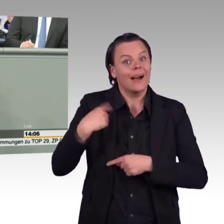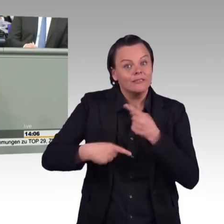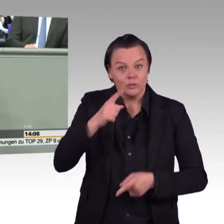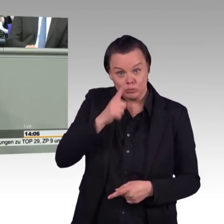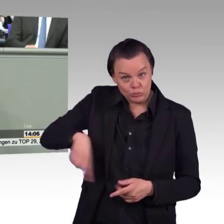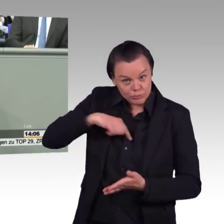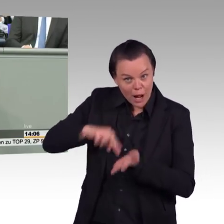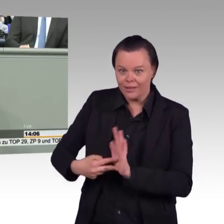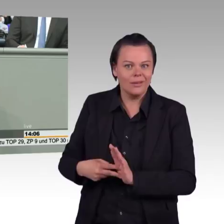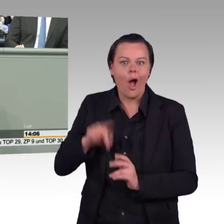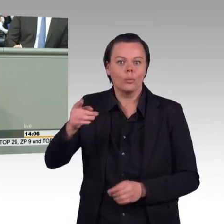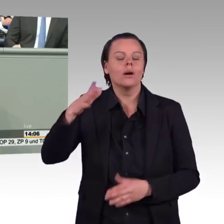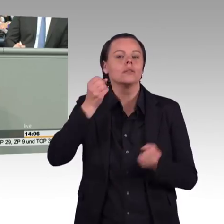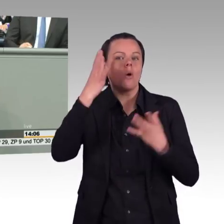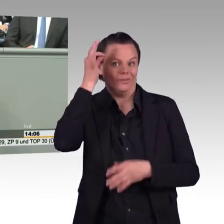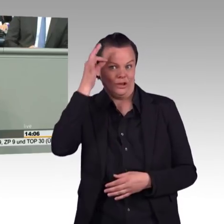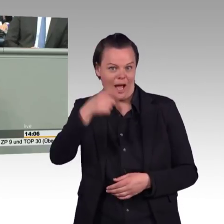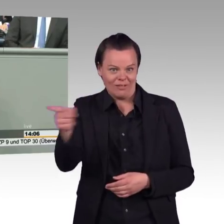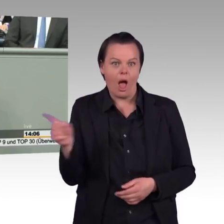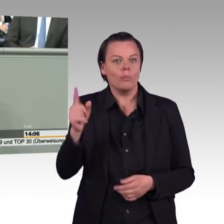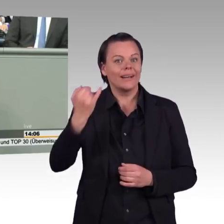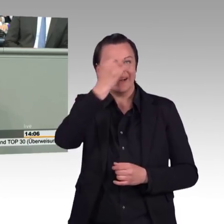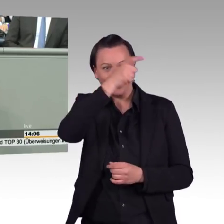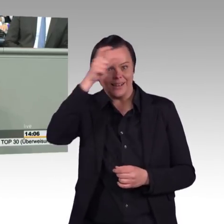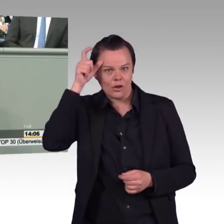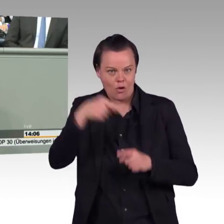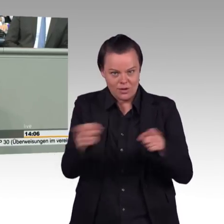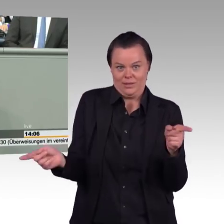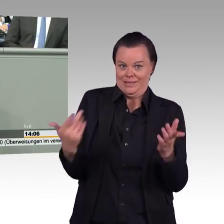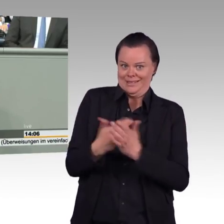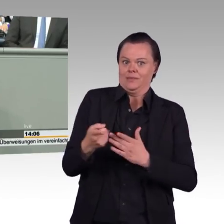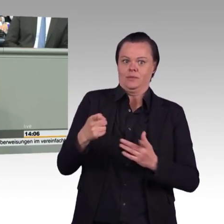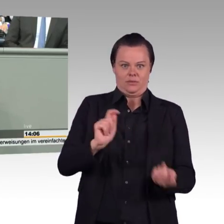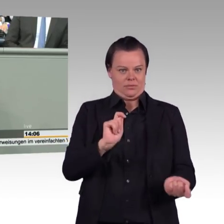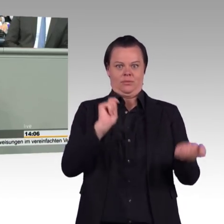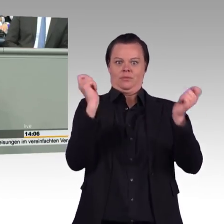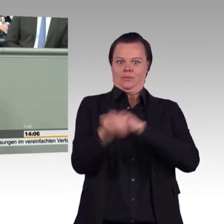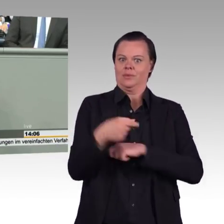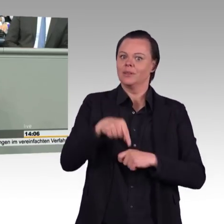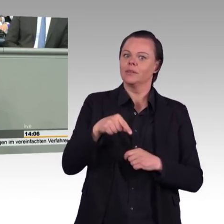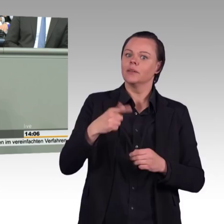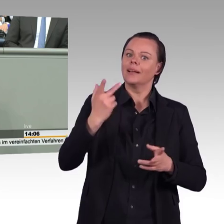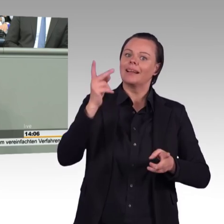ordnungspolitischen Rahmen, der vor allen Dingen dem Mittelstand ermöglicht, innovative Ideen für missionsarme